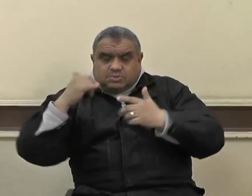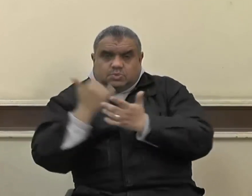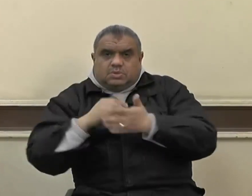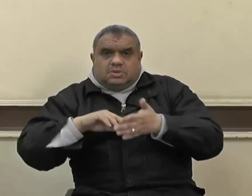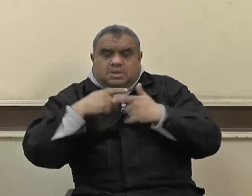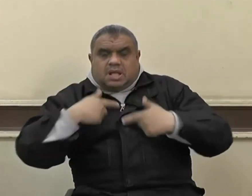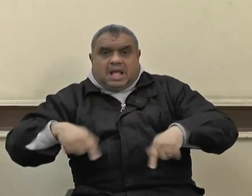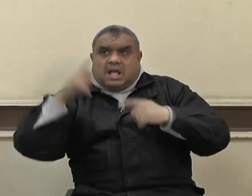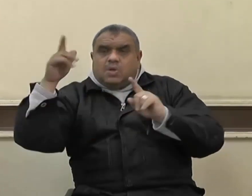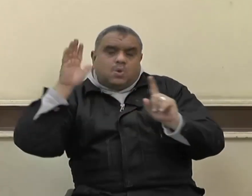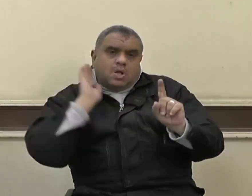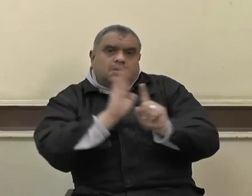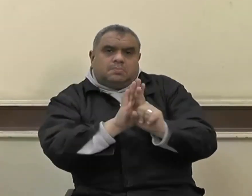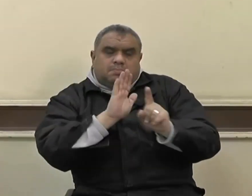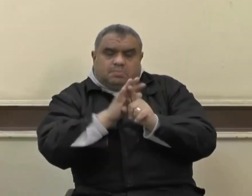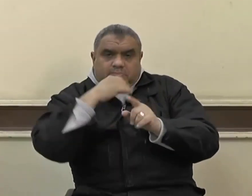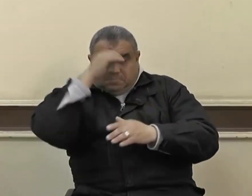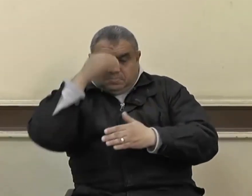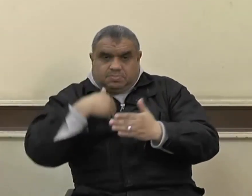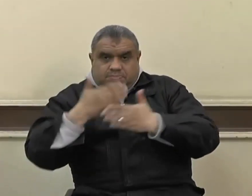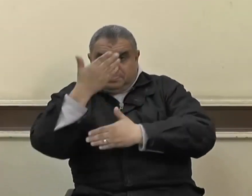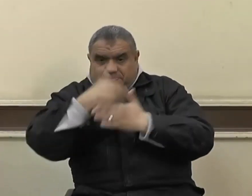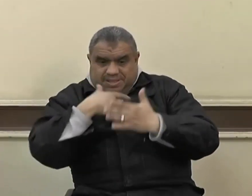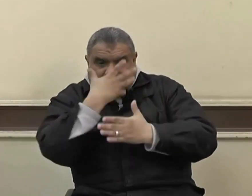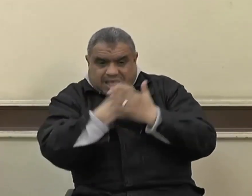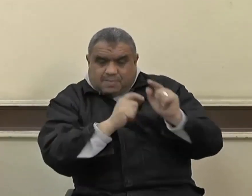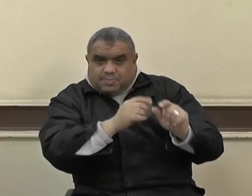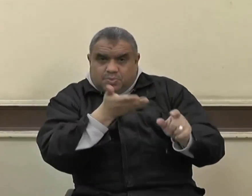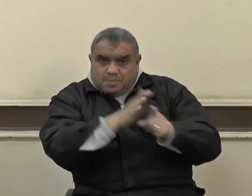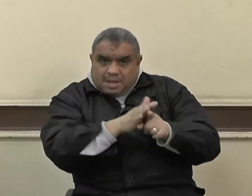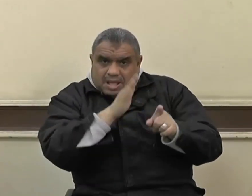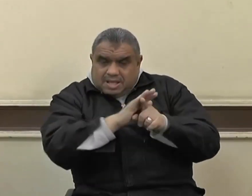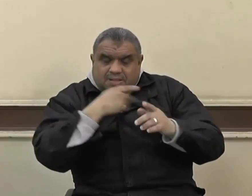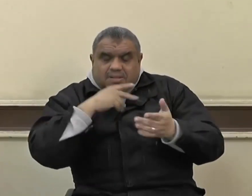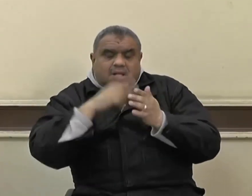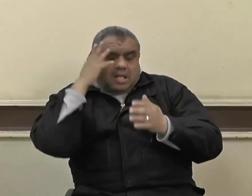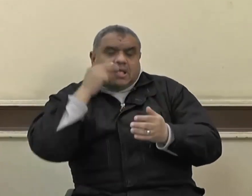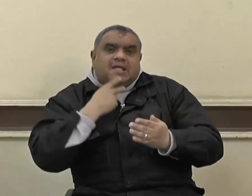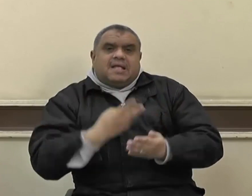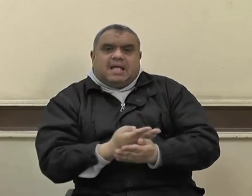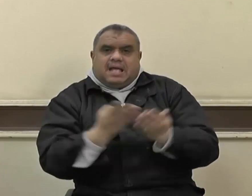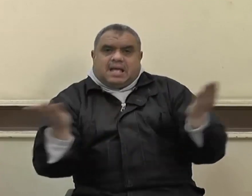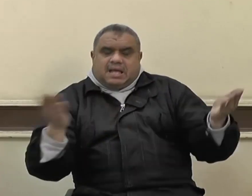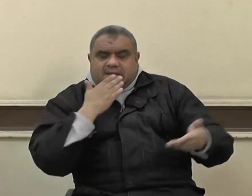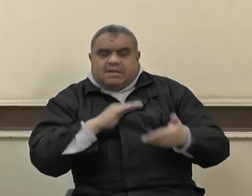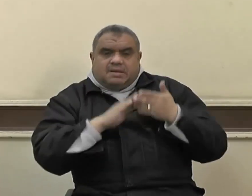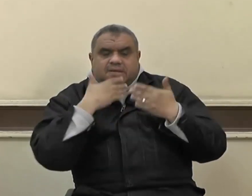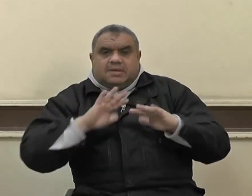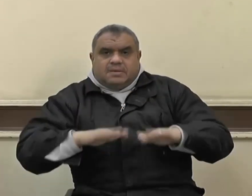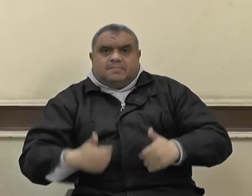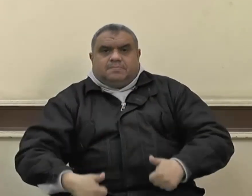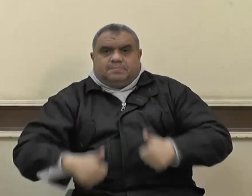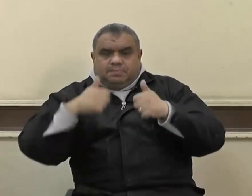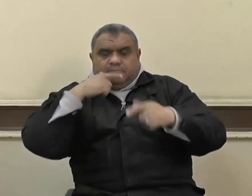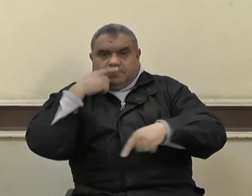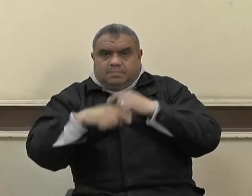ولا ضرع وخشيت أن تأكلهم الضبع وأنا بنت خفاف بن إماء